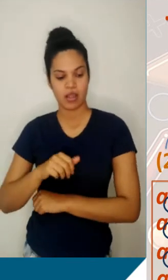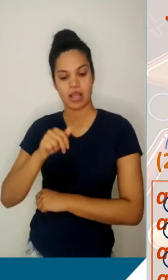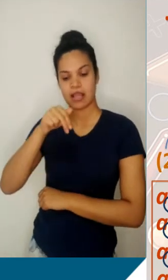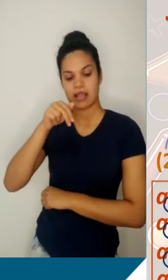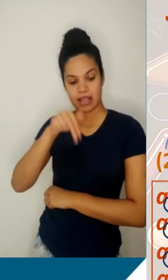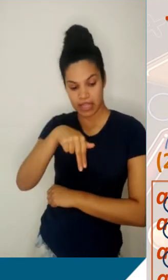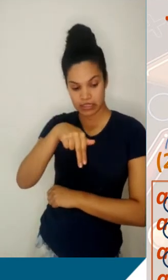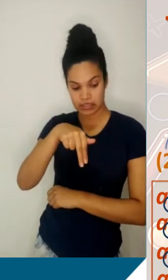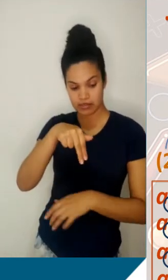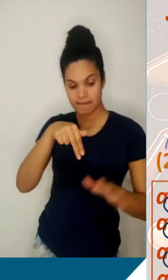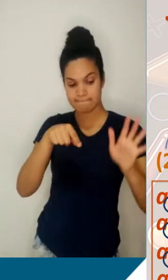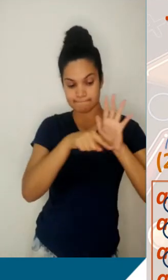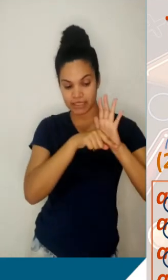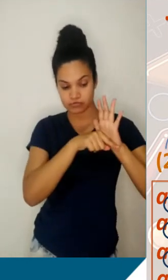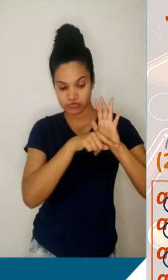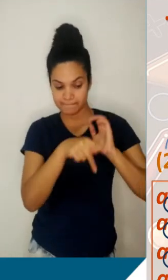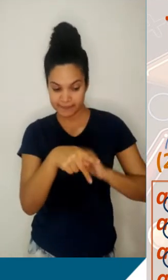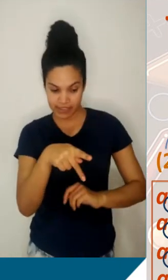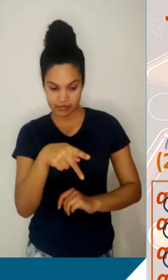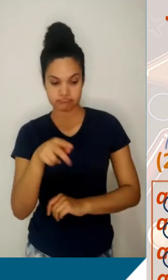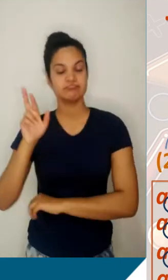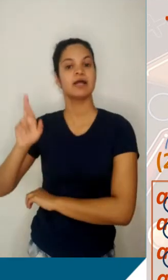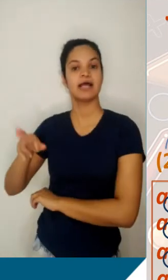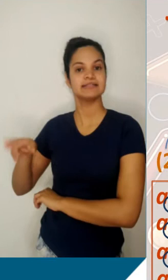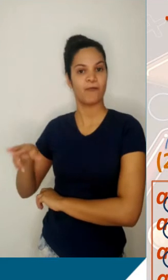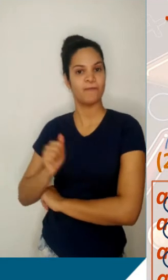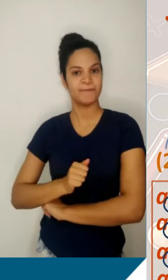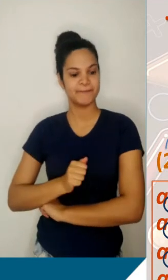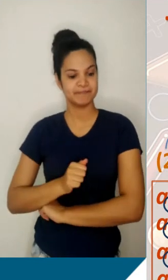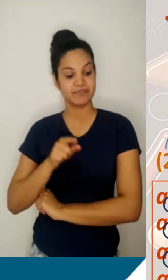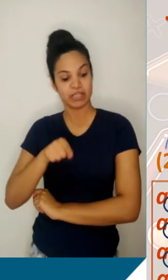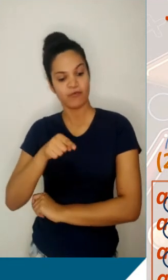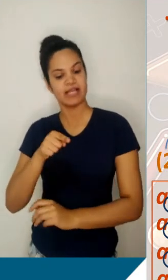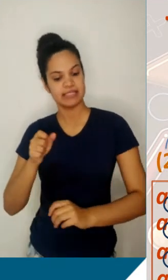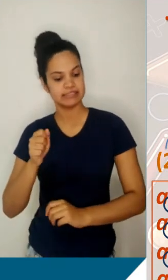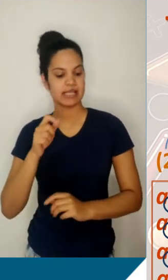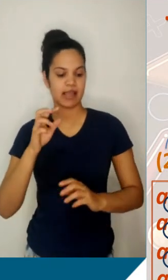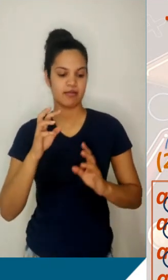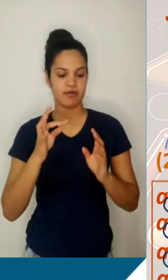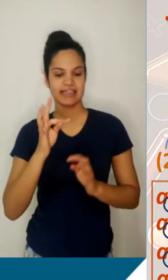razões. Viu que legal? Esse é o nosso termo geral.